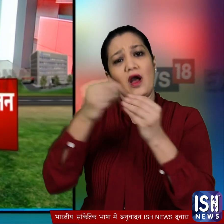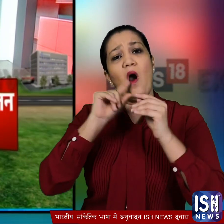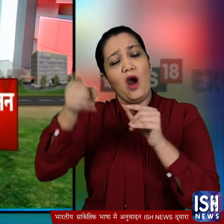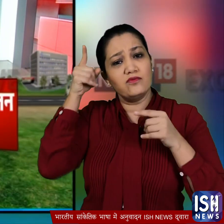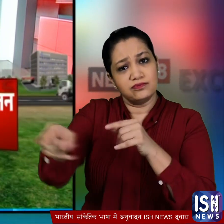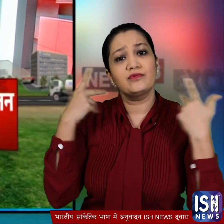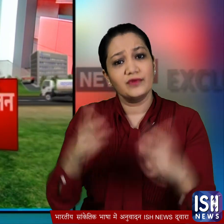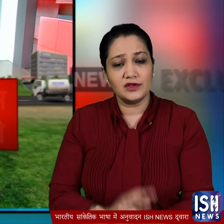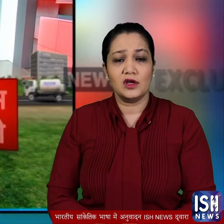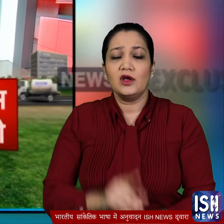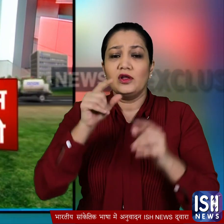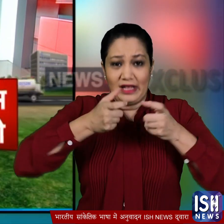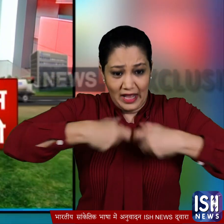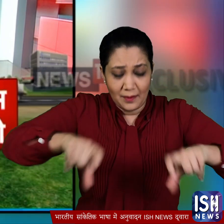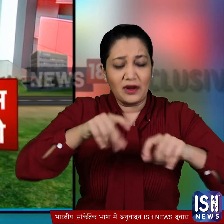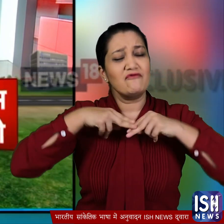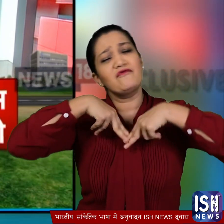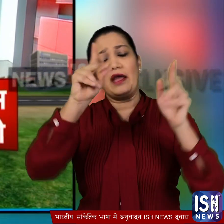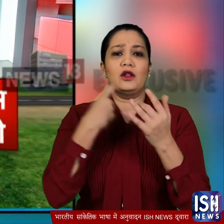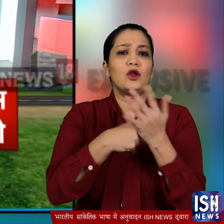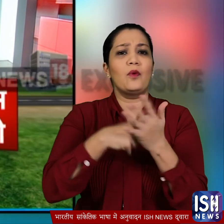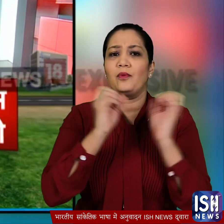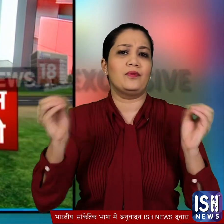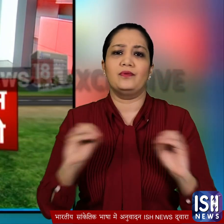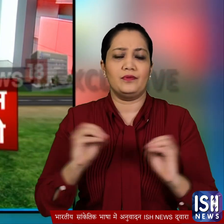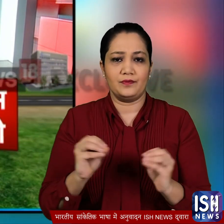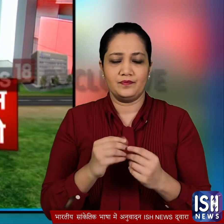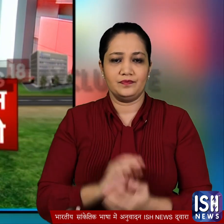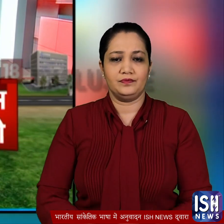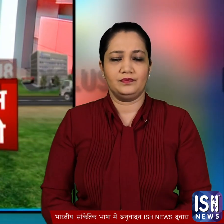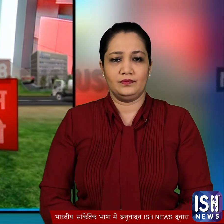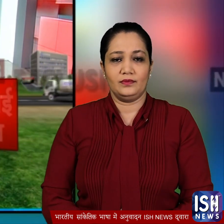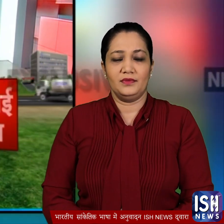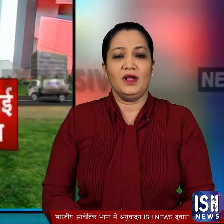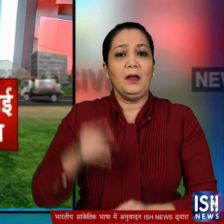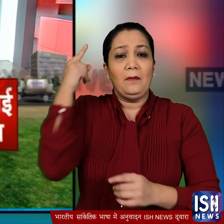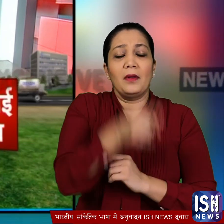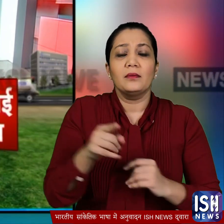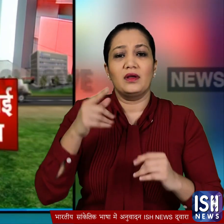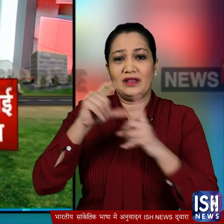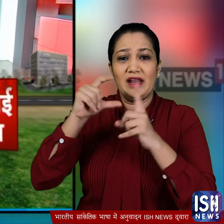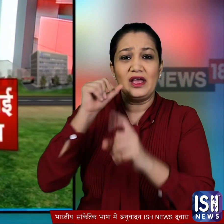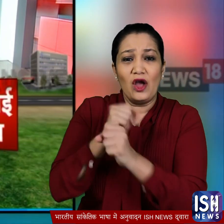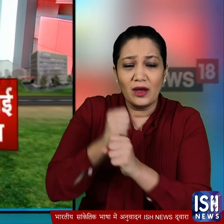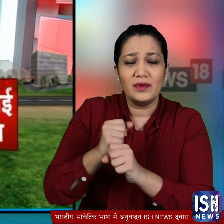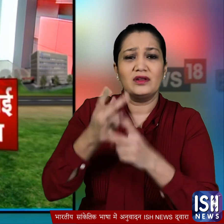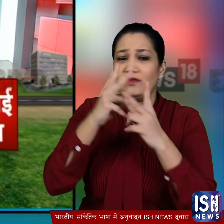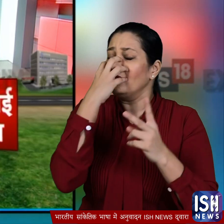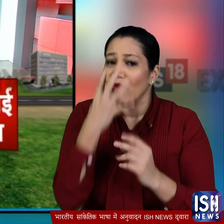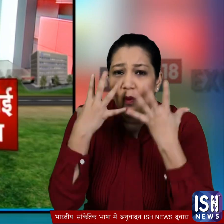हाना कि इस कमिटी की अंतिम रिपोर्ट अब तक सार्वजनिक नहीं गीगी लेकिन आरोप यह है कि दिल्ली सरकार के ज्यादा ऑक्सिजन मांगने की वज़े से